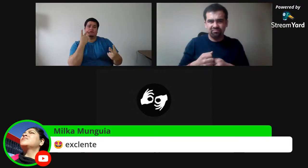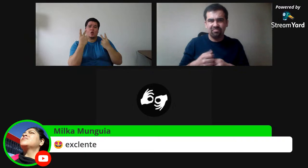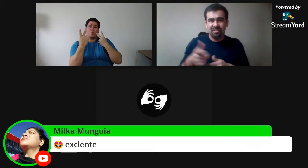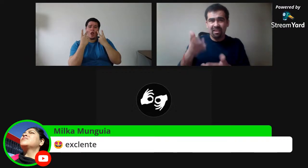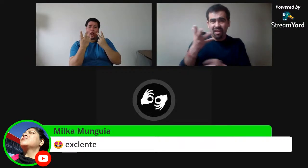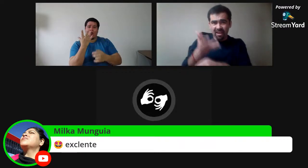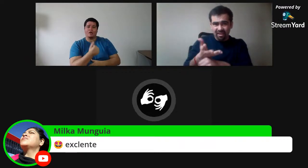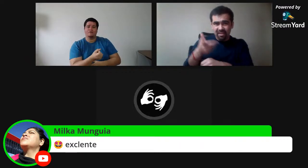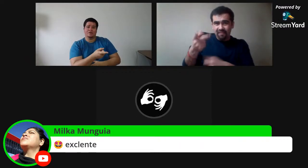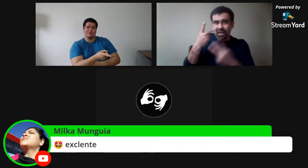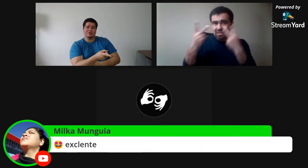aprendan.